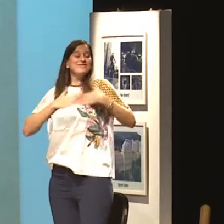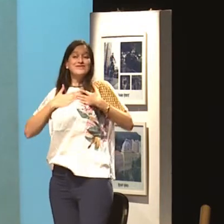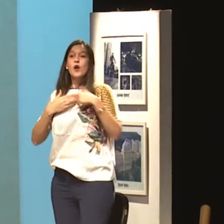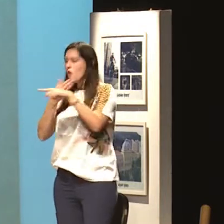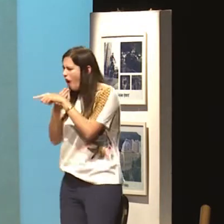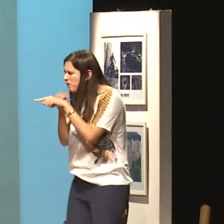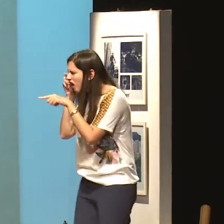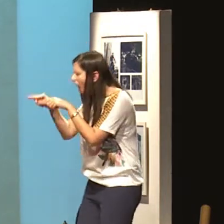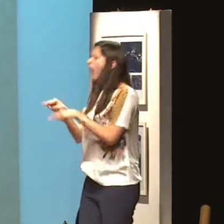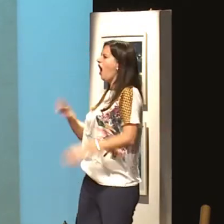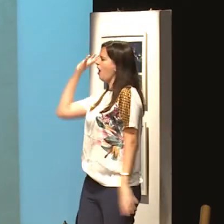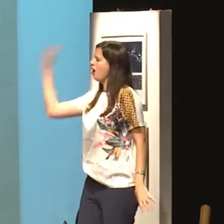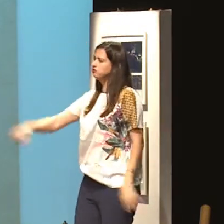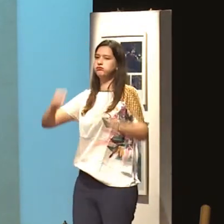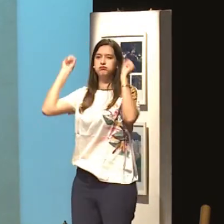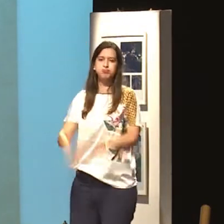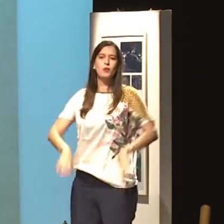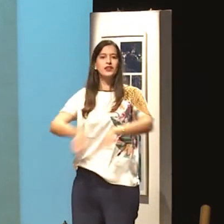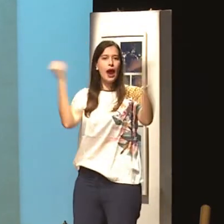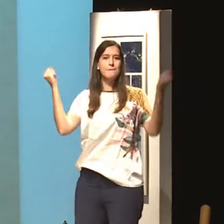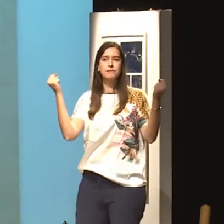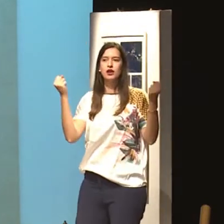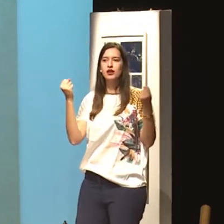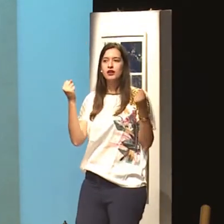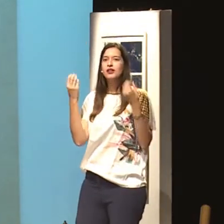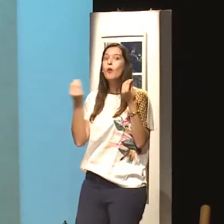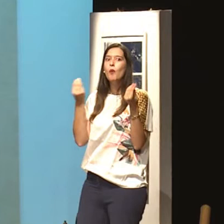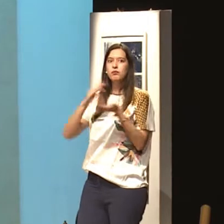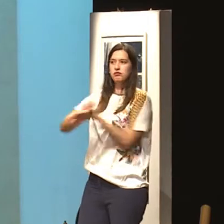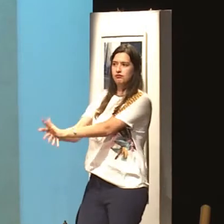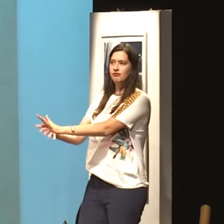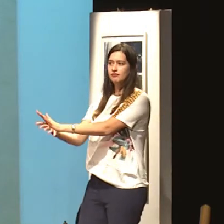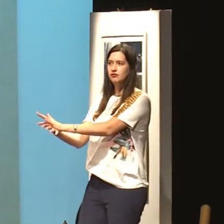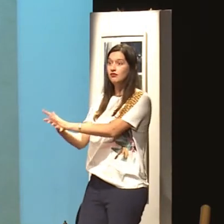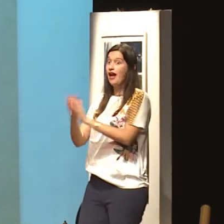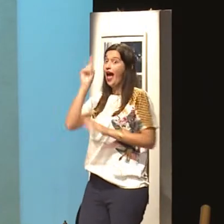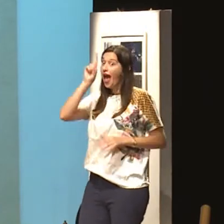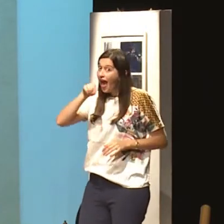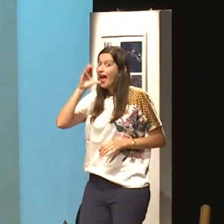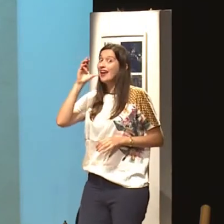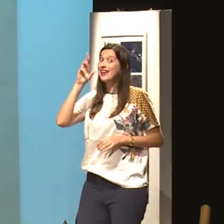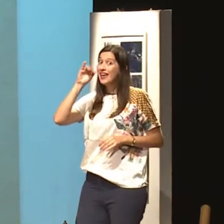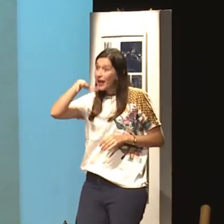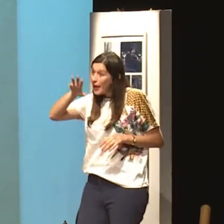Às vezes, a mulher vê alguma coisa, ah, eu quero isso, eu comprei isso, e a mulher compra alguma coisa, ela está muito feliz, ele vai lá, pega, joga fora,